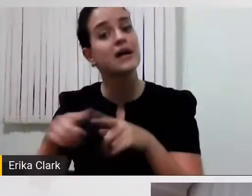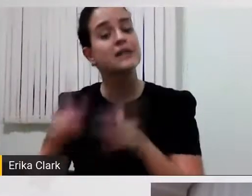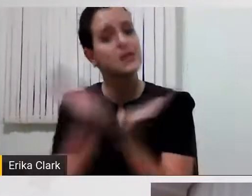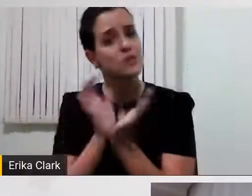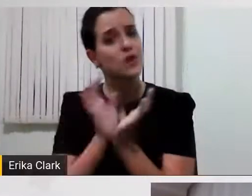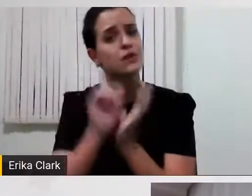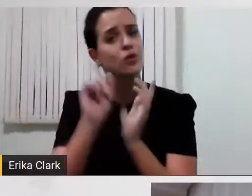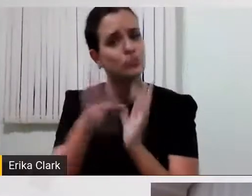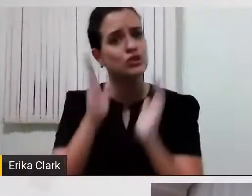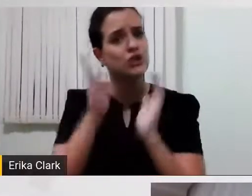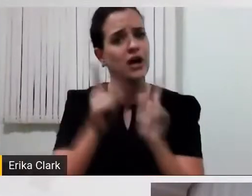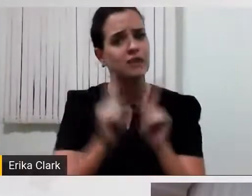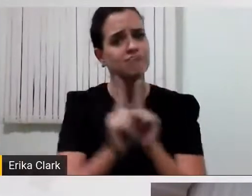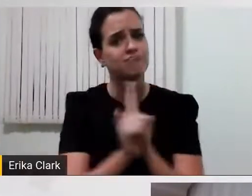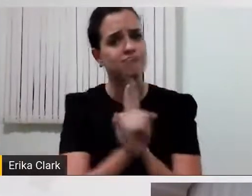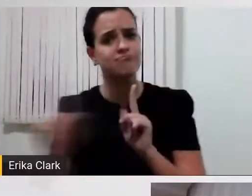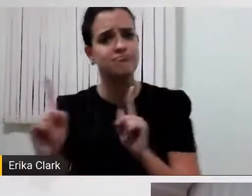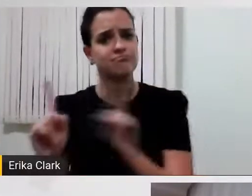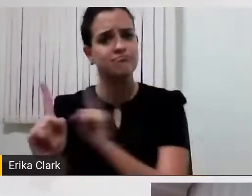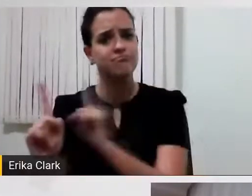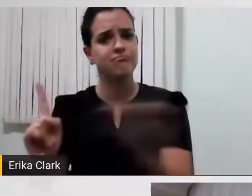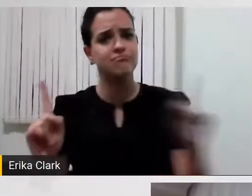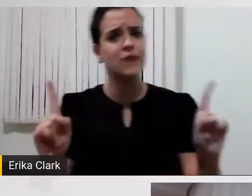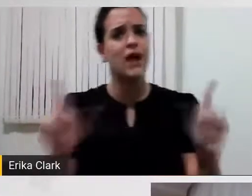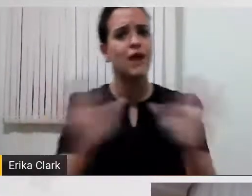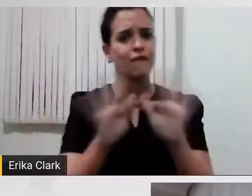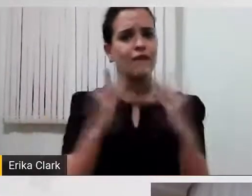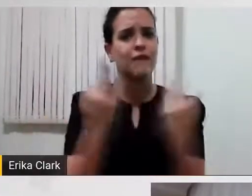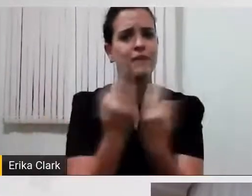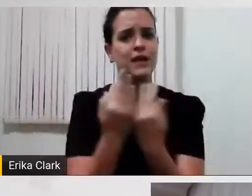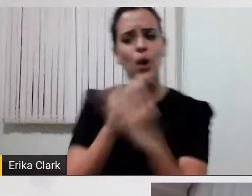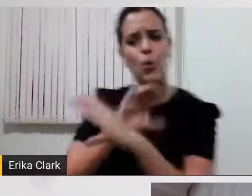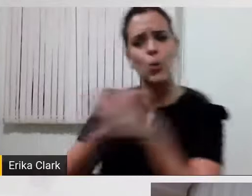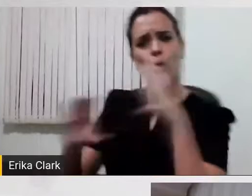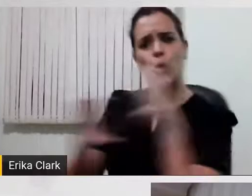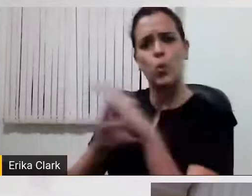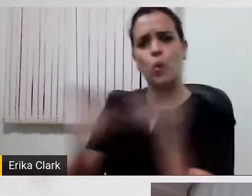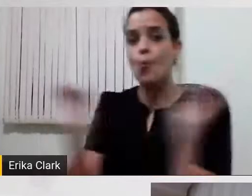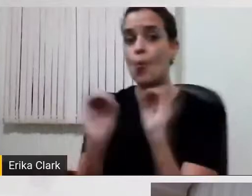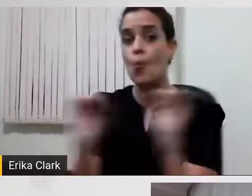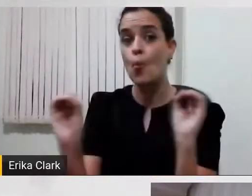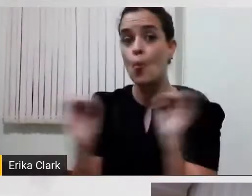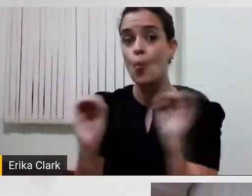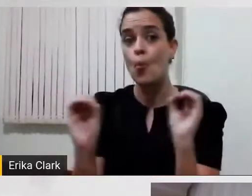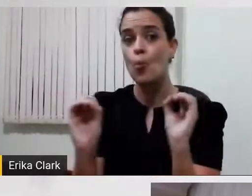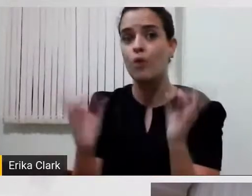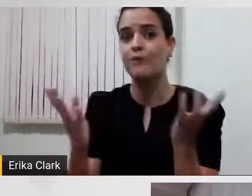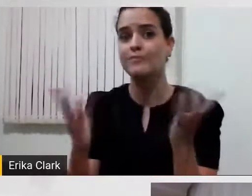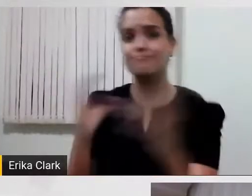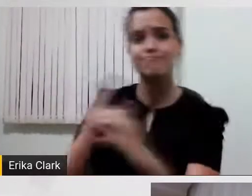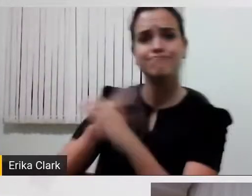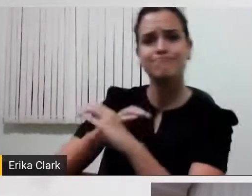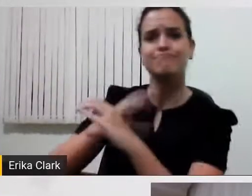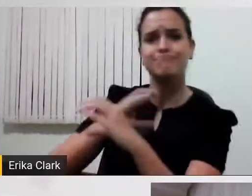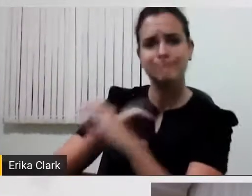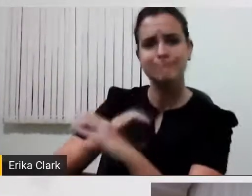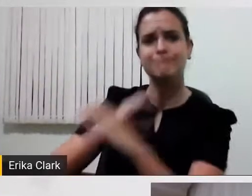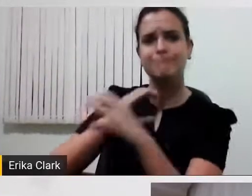famílias, e da dificuldade de comunicação, dos próprios sintomas, daquilo que está necessitando da pessoa